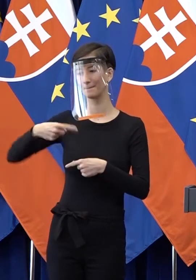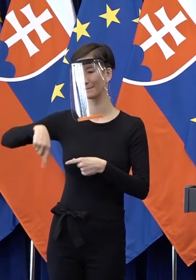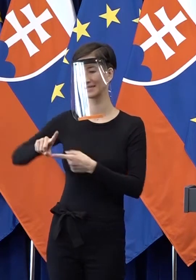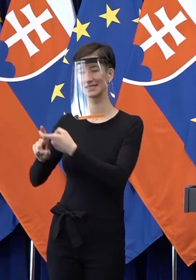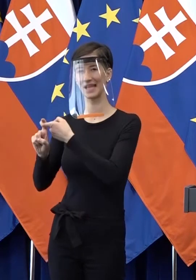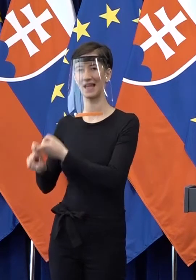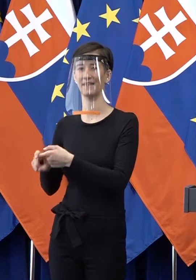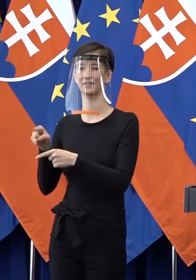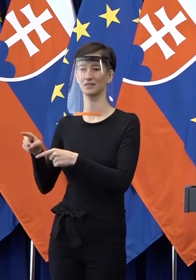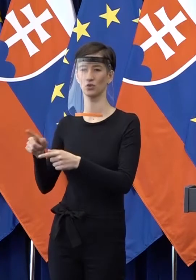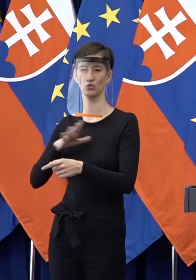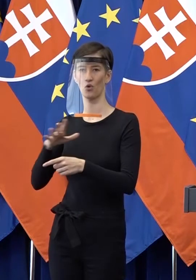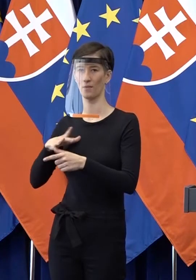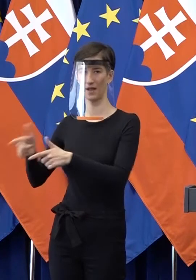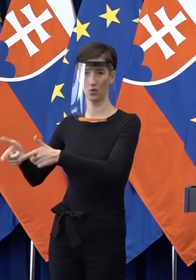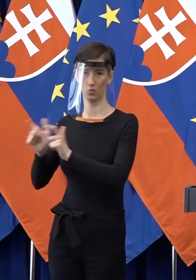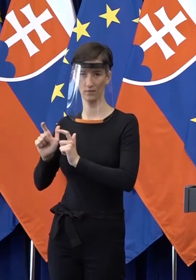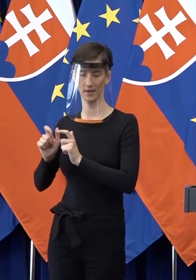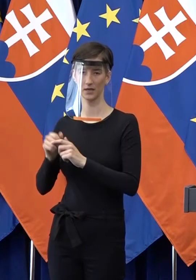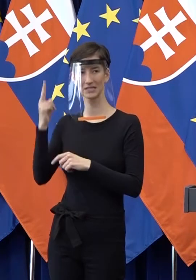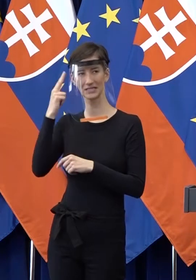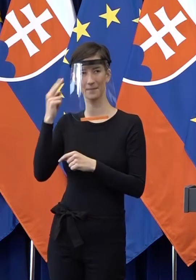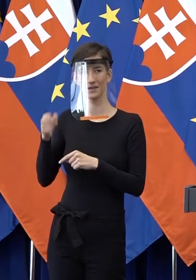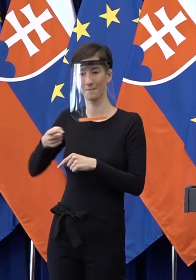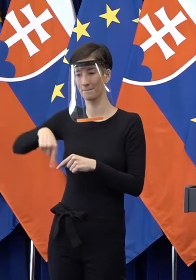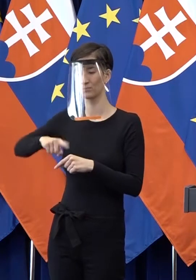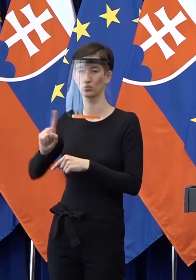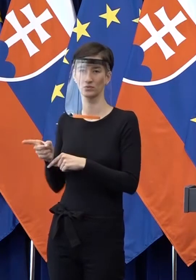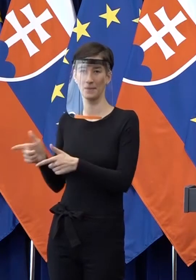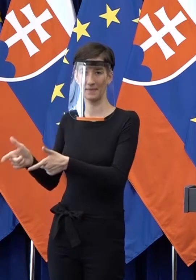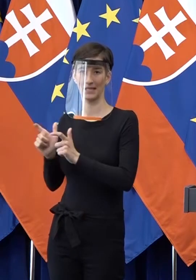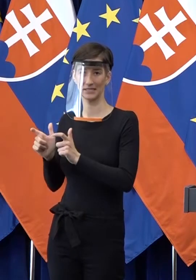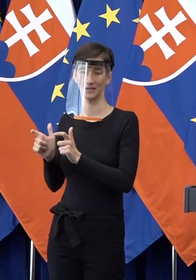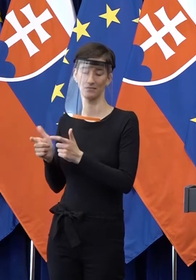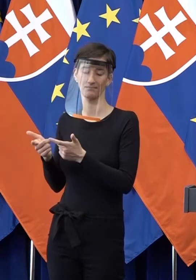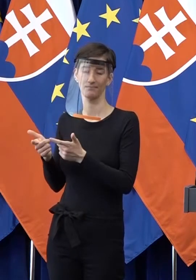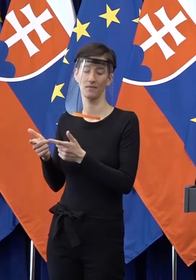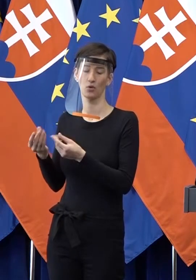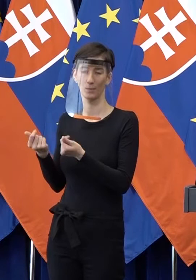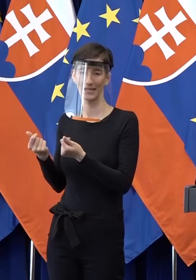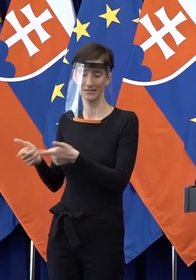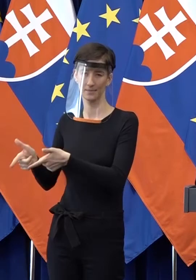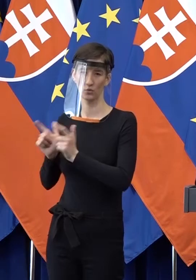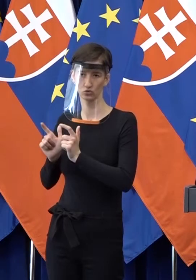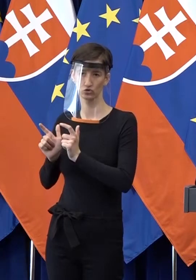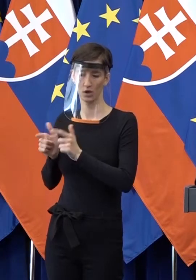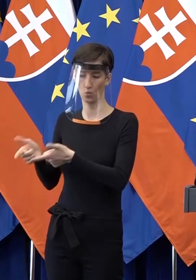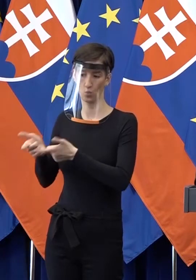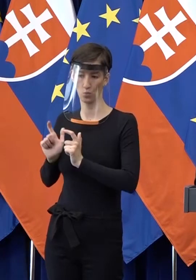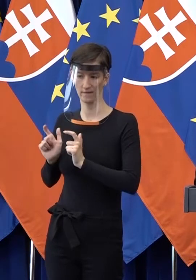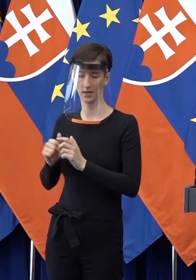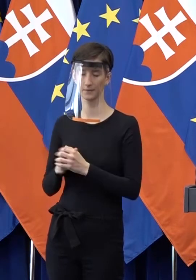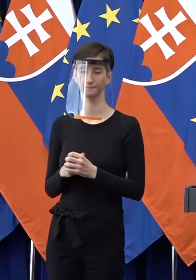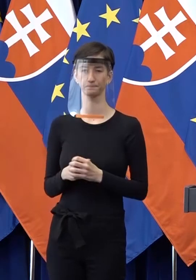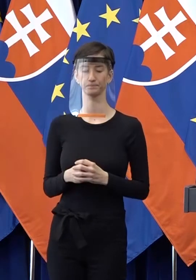Takže pre nás každý jeden posun cash flow znamená, že si tie peniaze musíme niekde pojčať, musíme ich zaplatiť, v prípade finančného leasingu